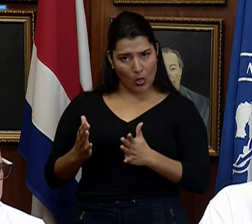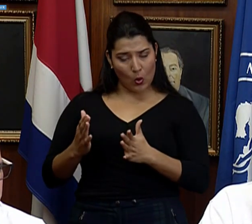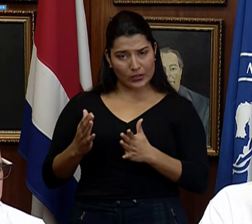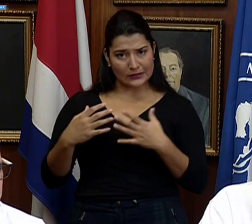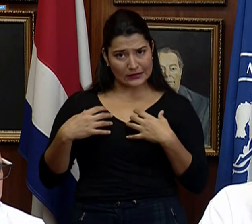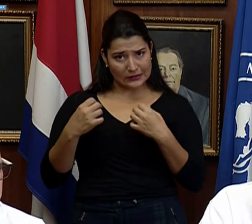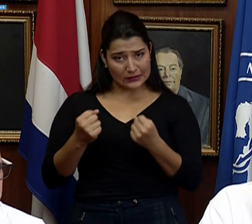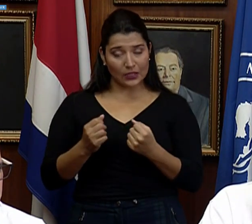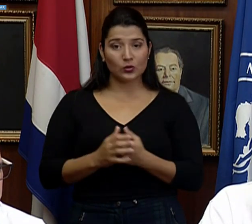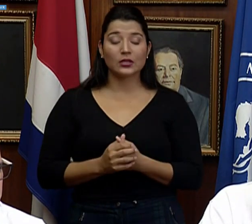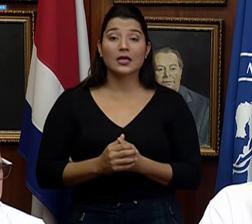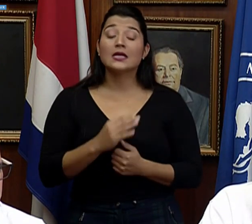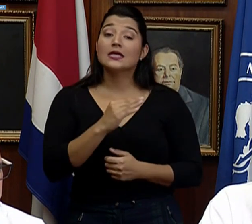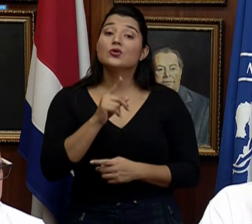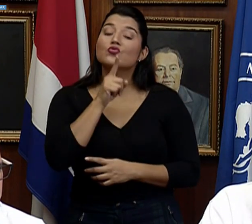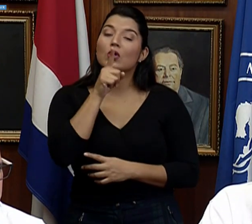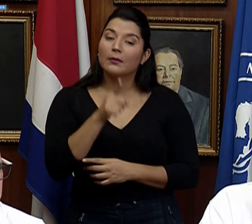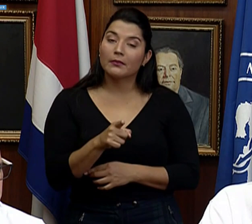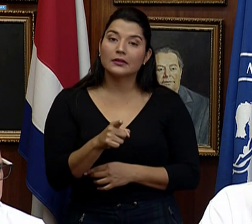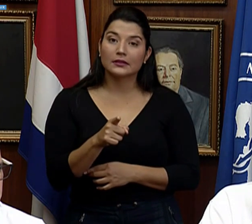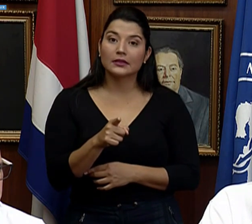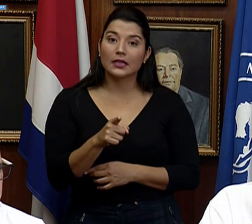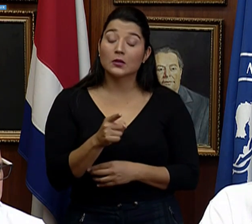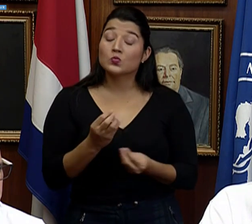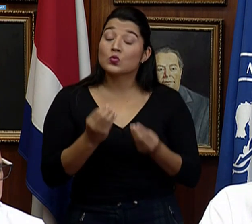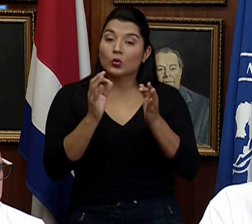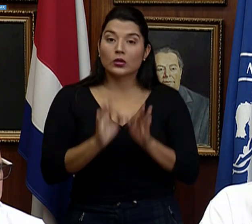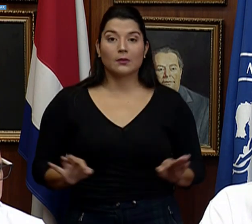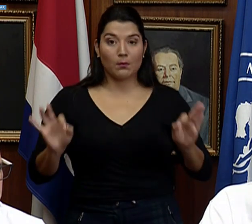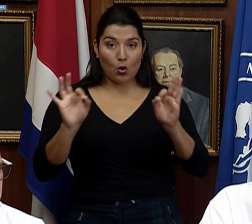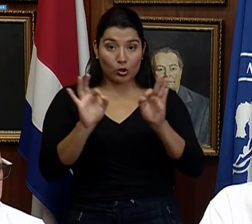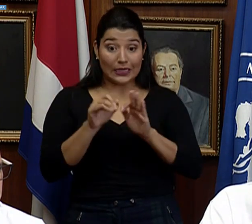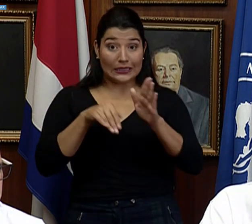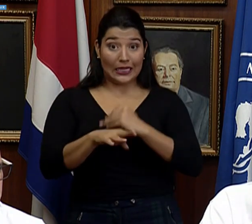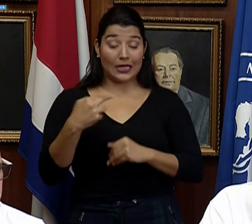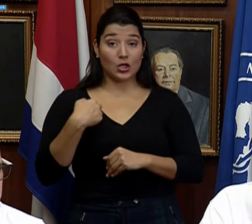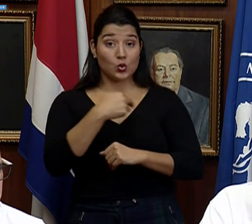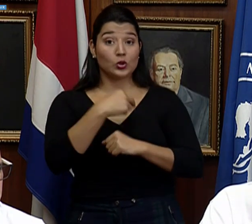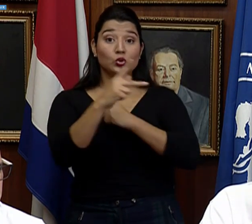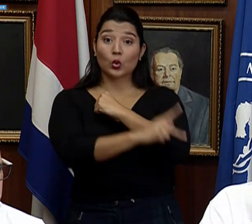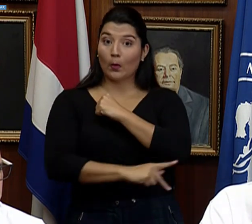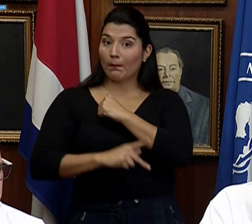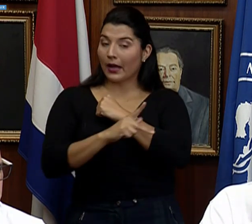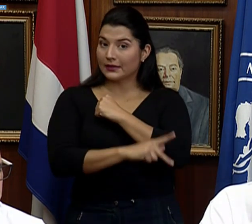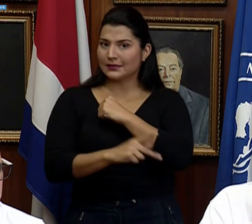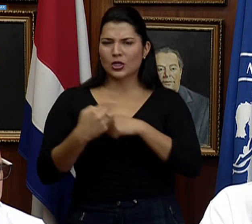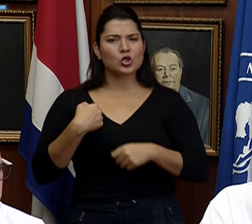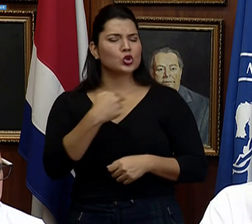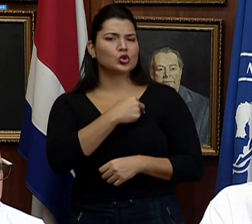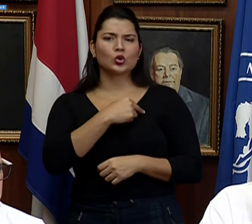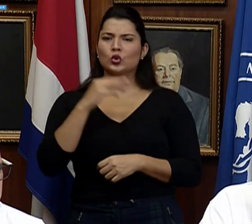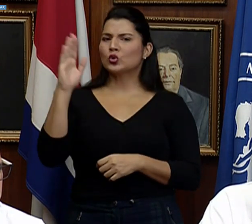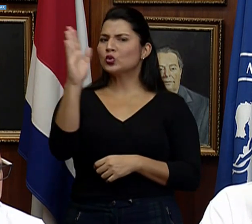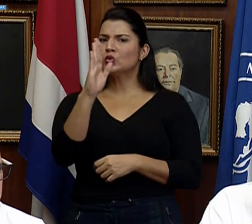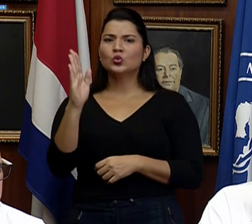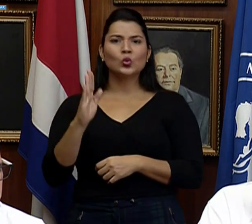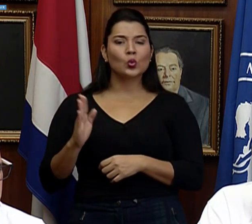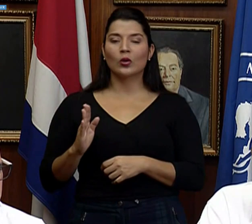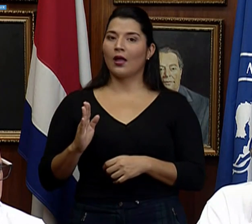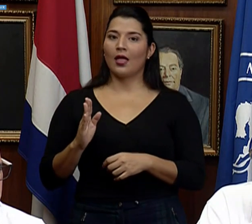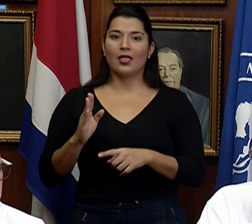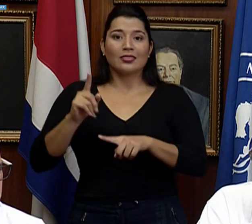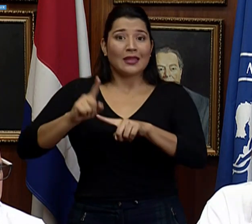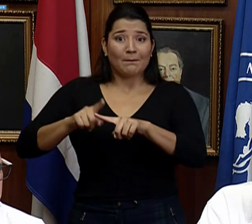realmente es esencial en nuestro país, nunca hemos dependido tanto de ellos como en este momento